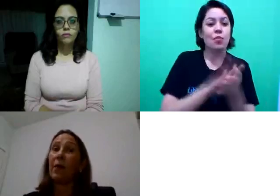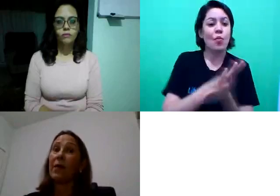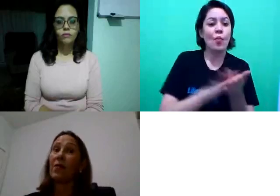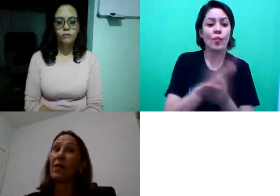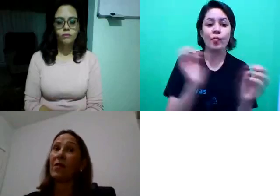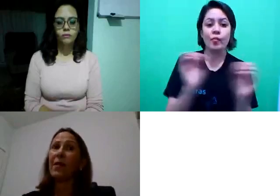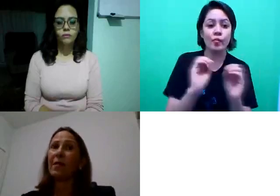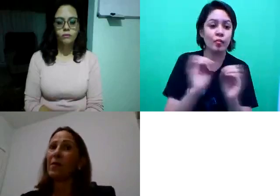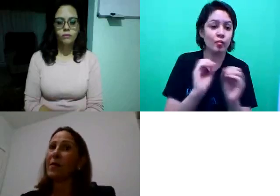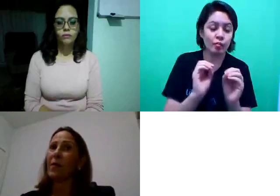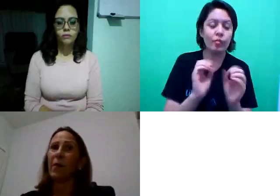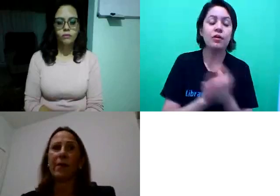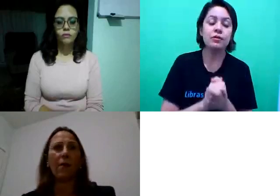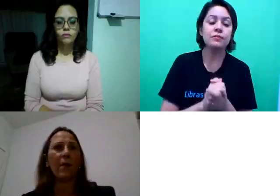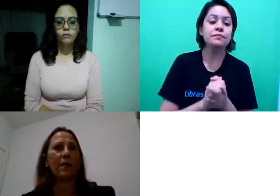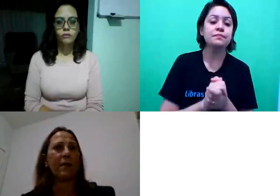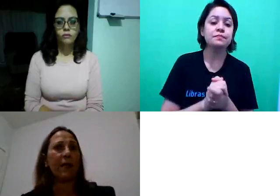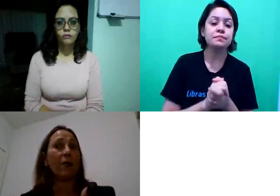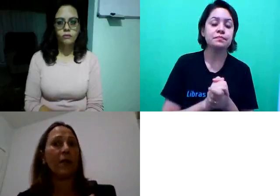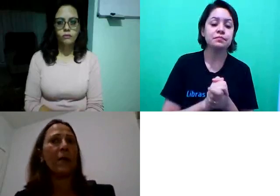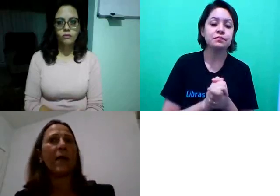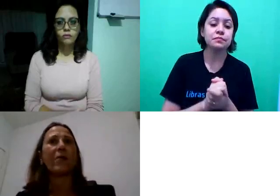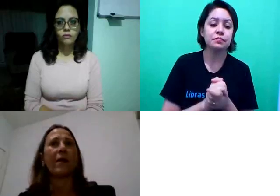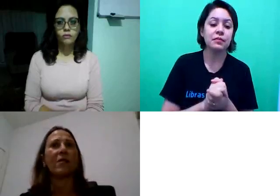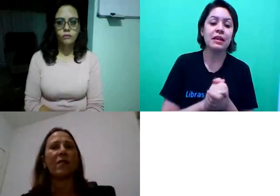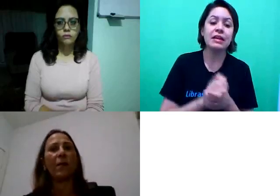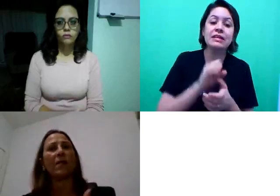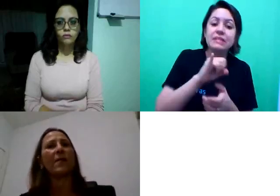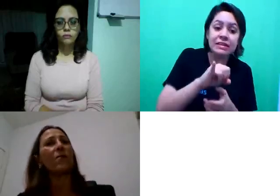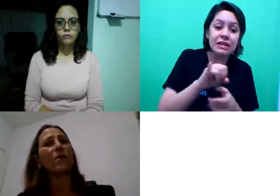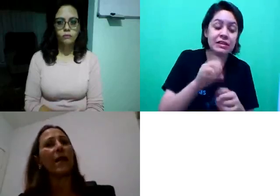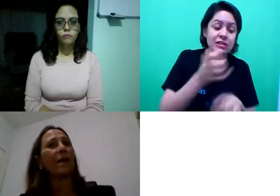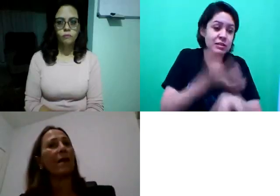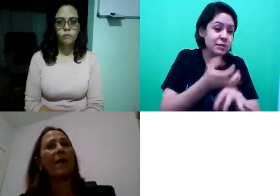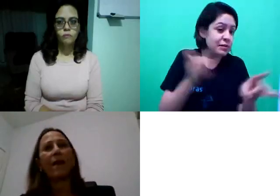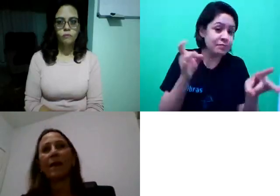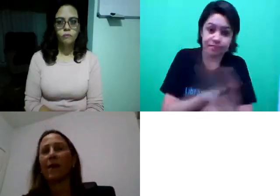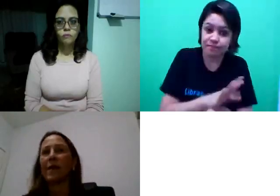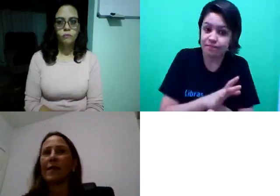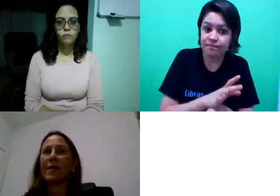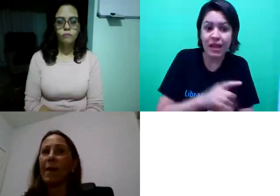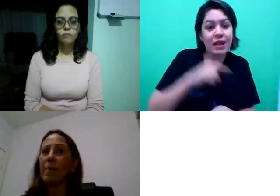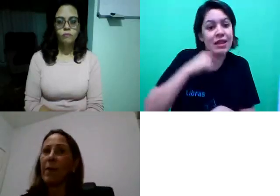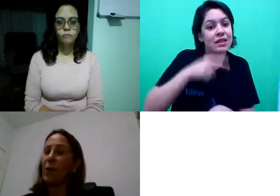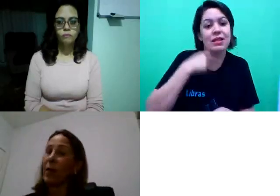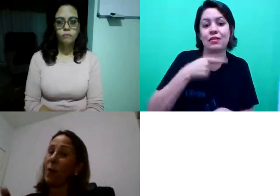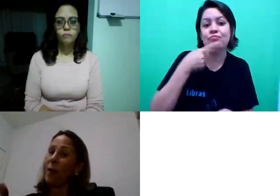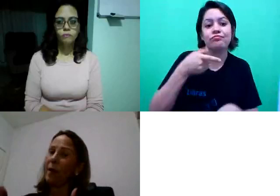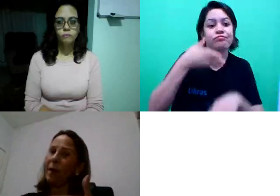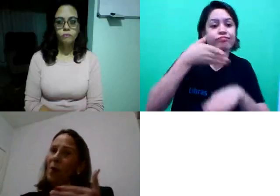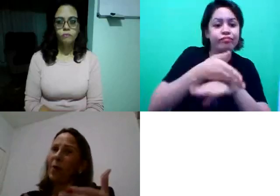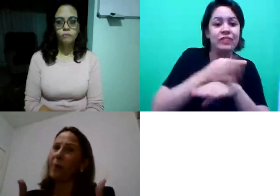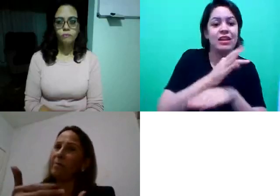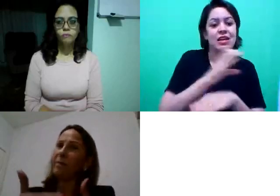porque vocês, depois que você não terminar as disciplinas, vocês não conseguem entrar no TCC, porque é